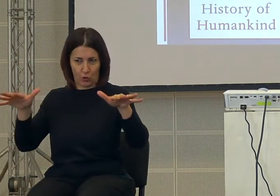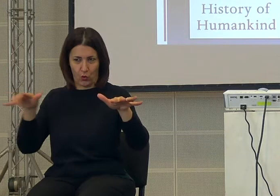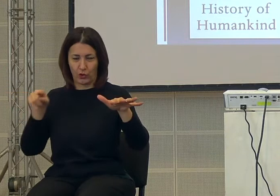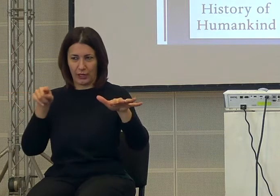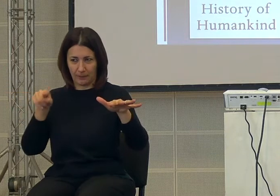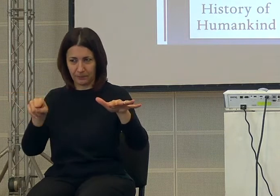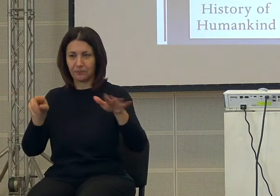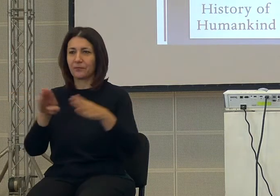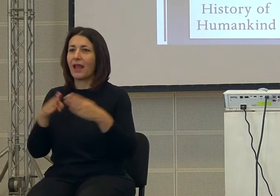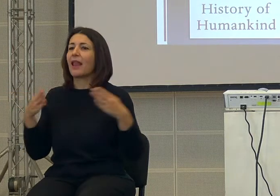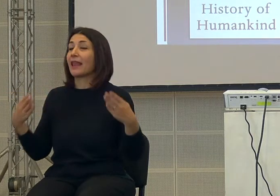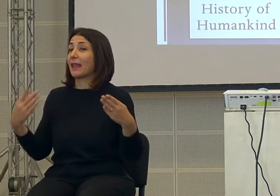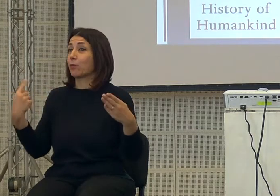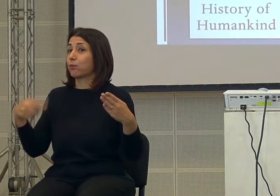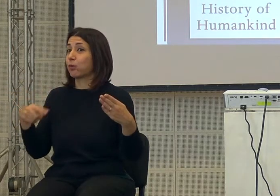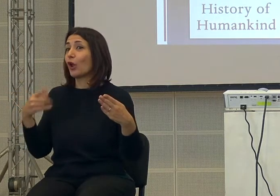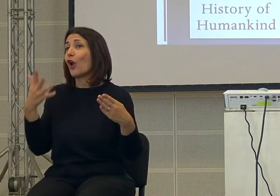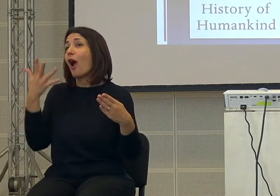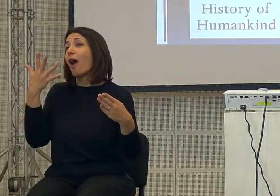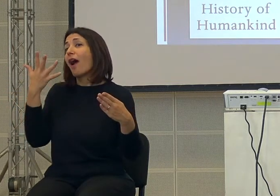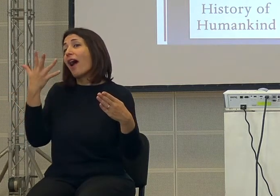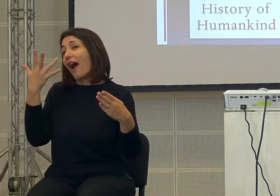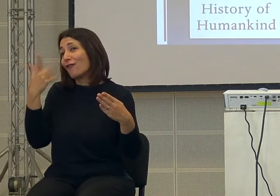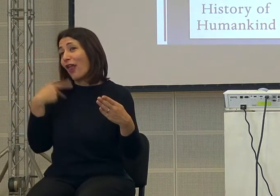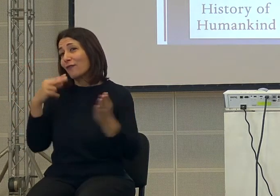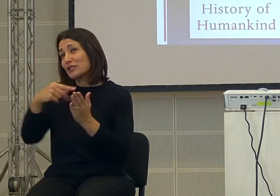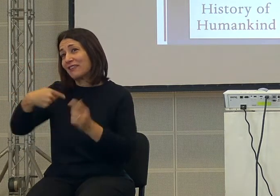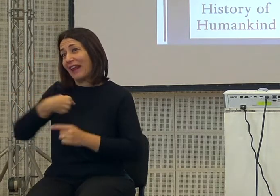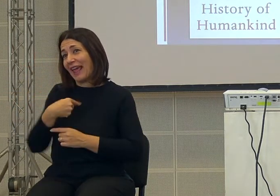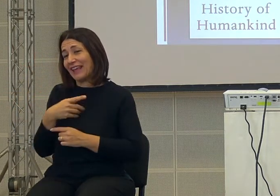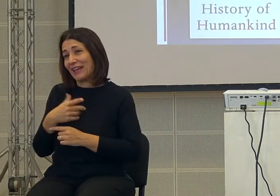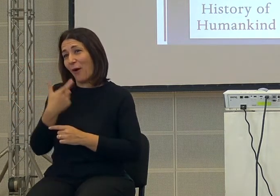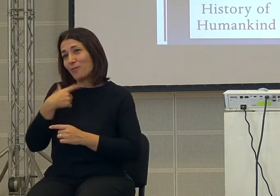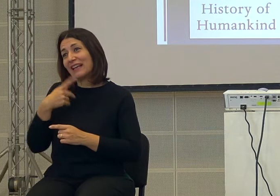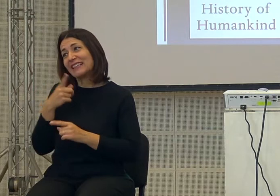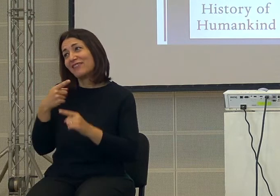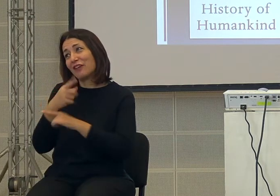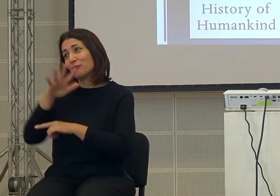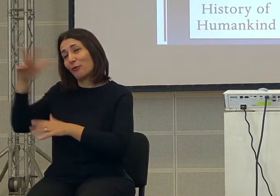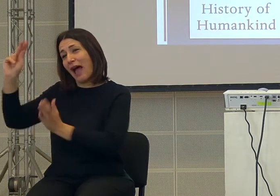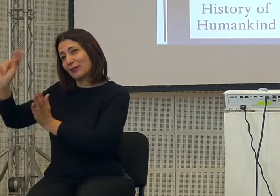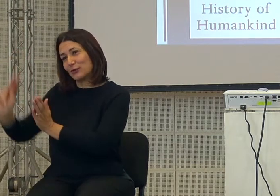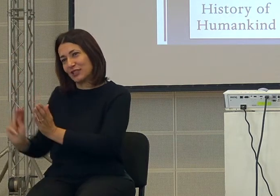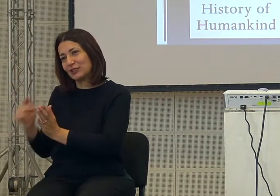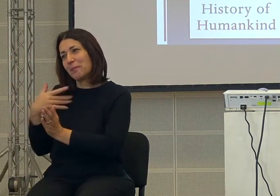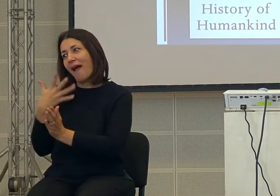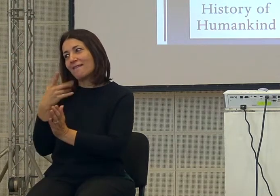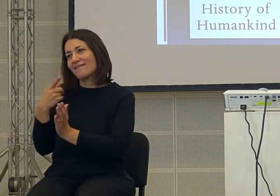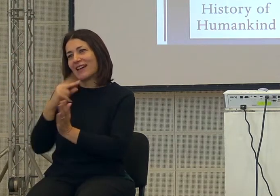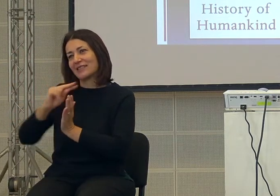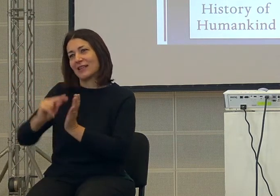libro, il libro anzi che avrei voluto scrivere io e che non ho scritto e che ha scritto invece questo